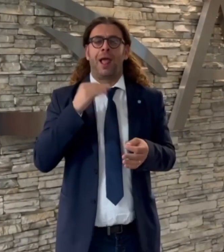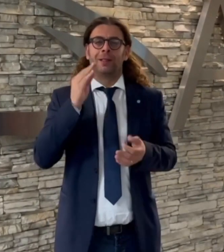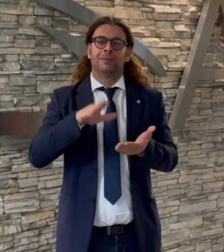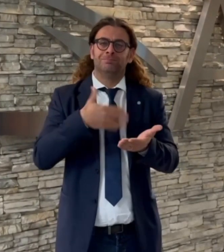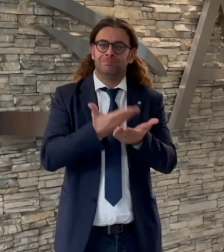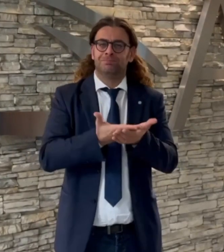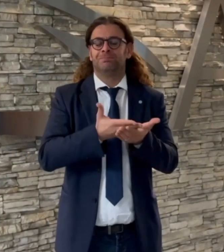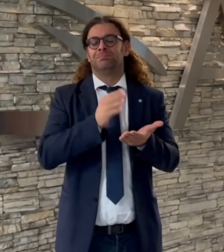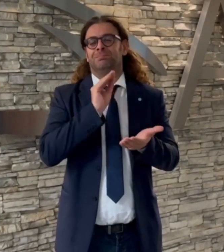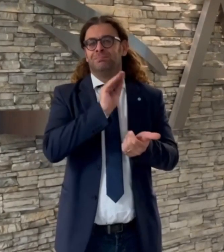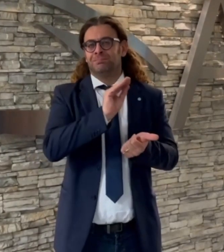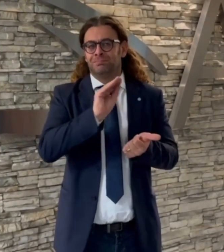sottotitoli automatici.